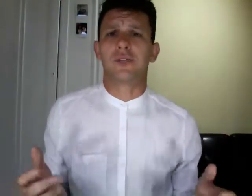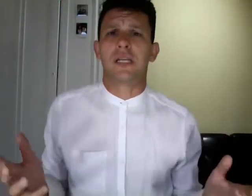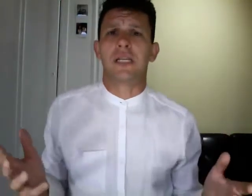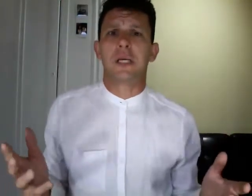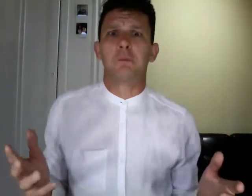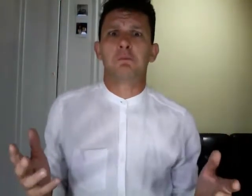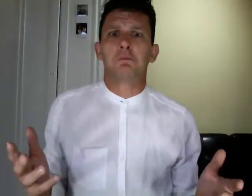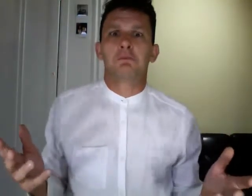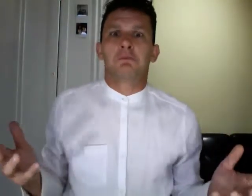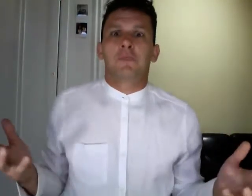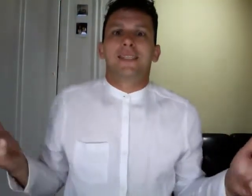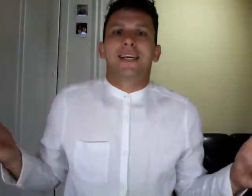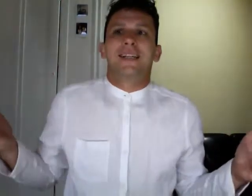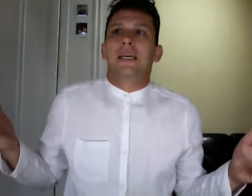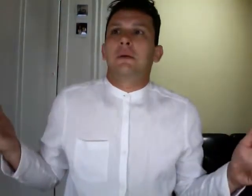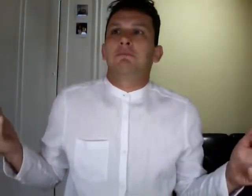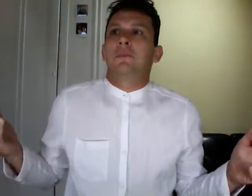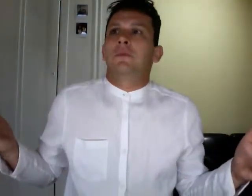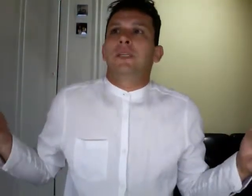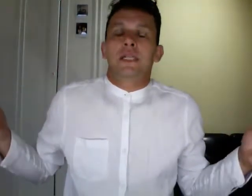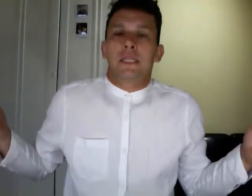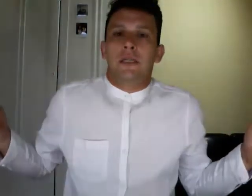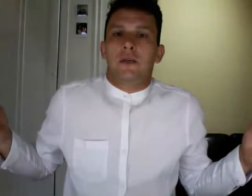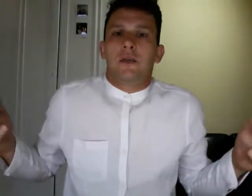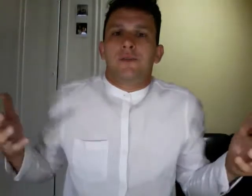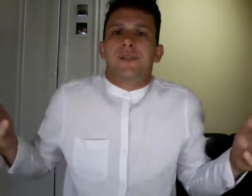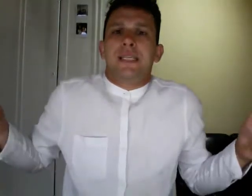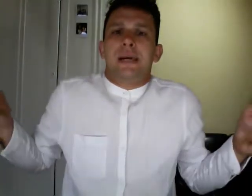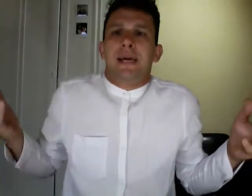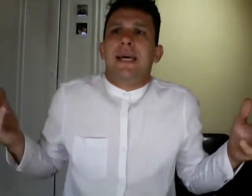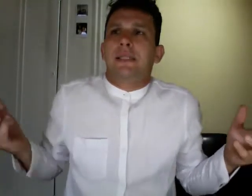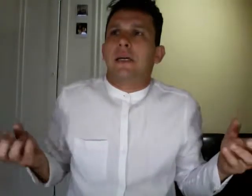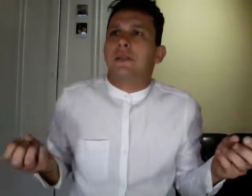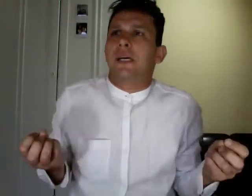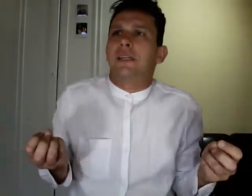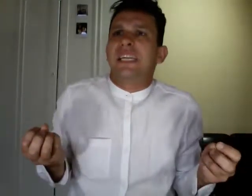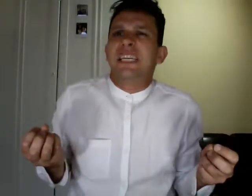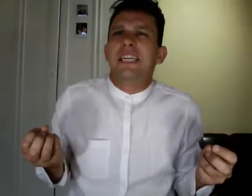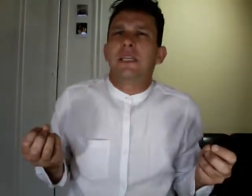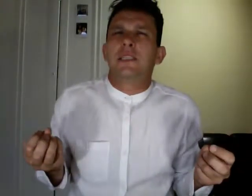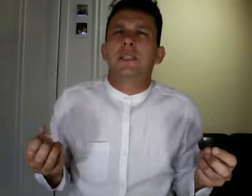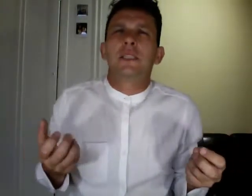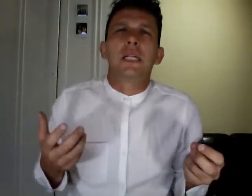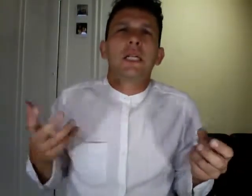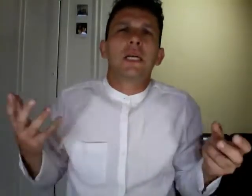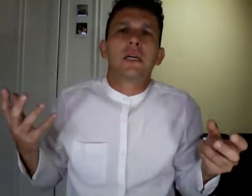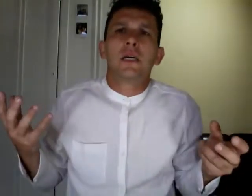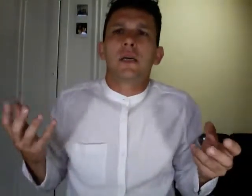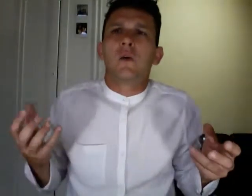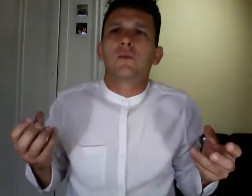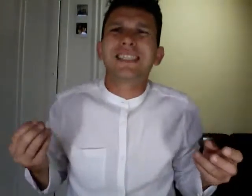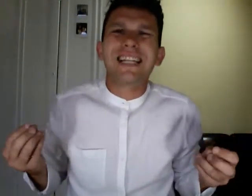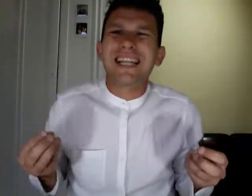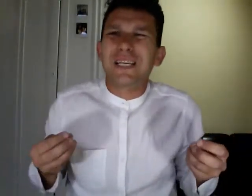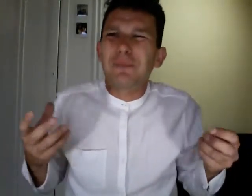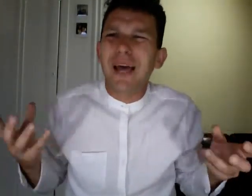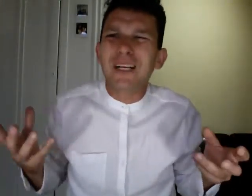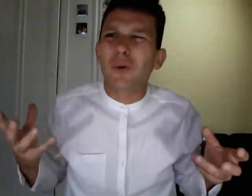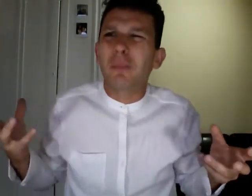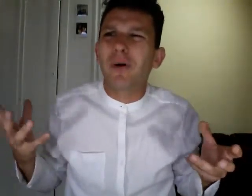senti ti senti ti senti senza meta ti senti ti senti ti senti disperso un po'